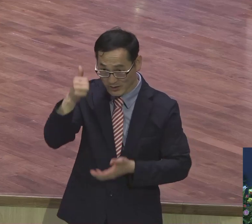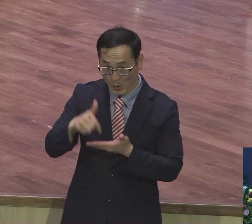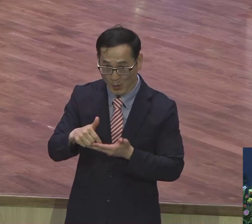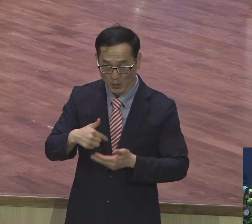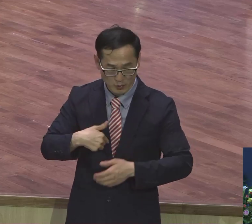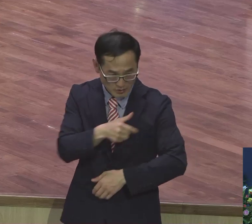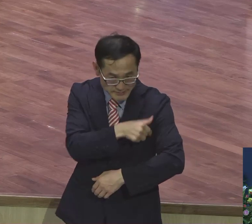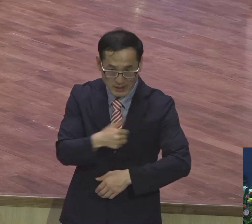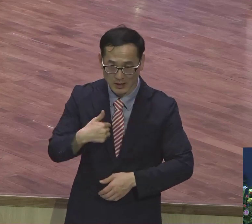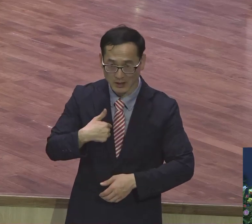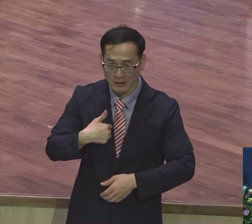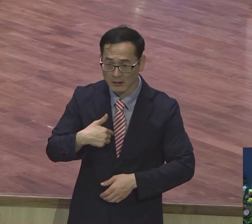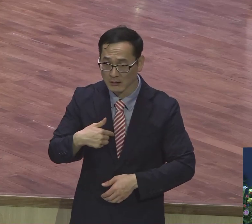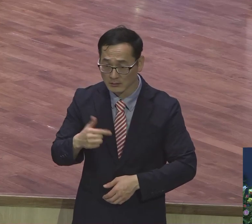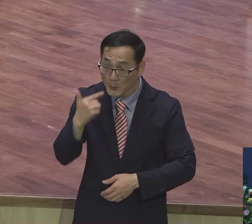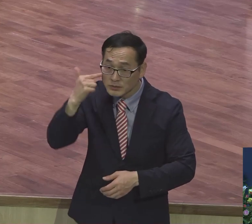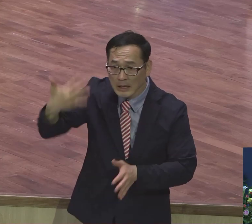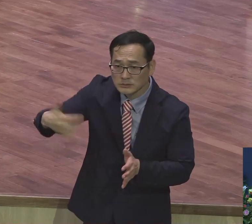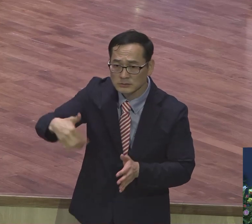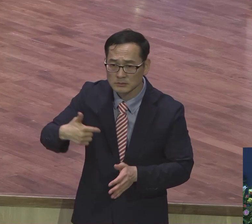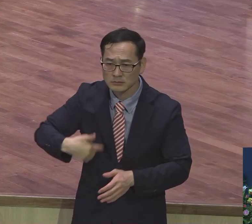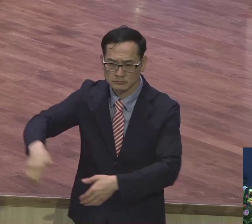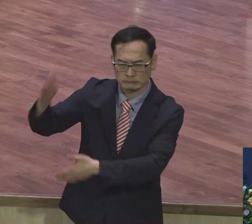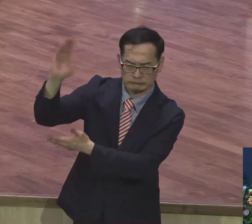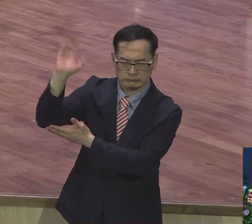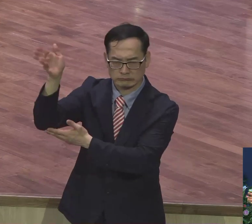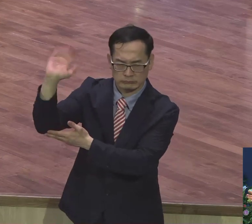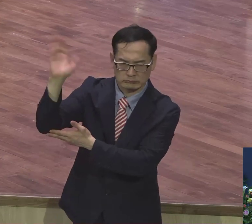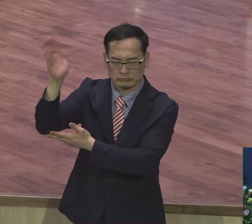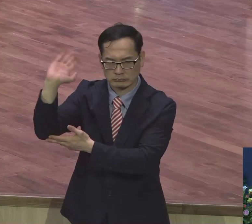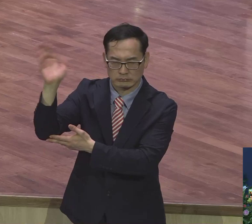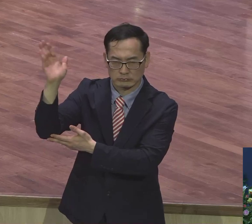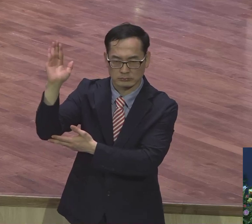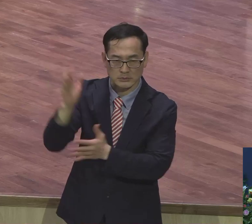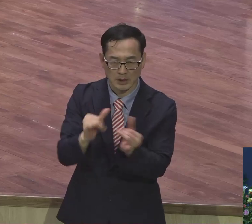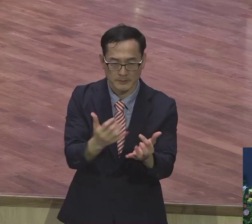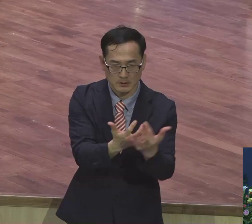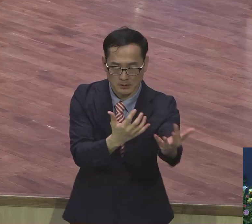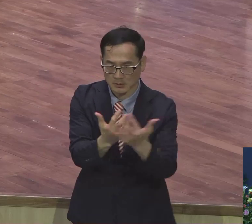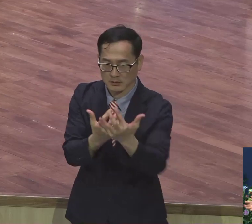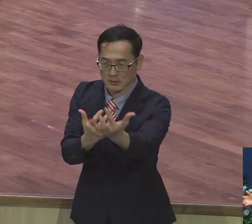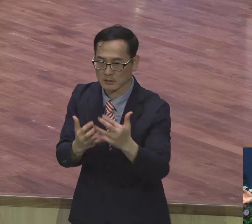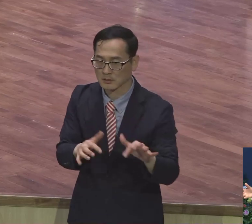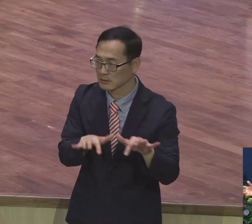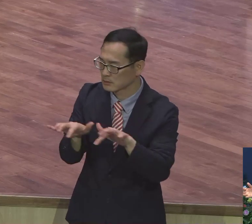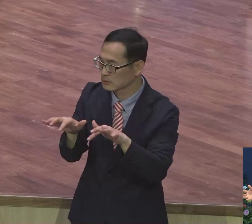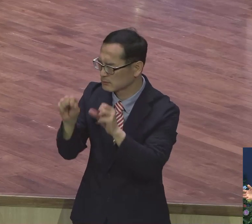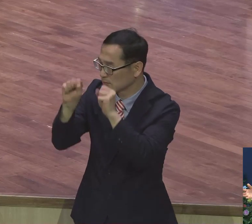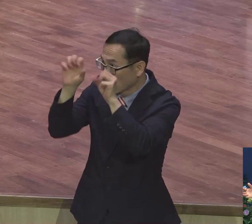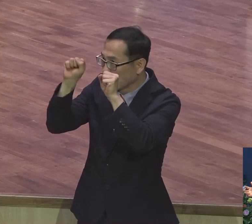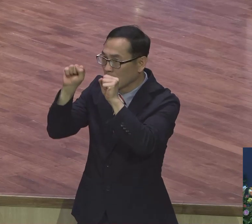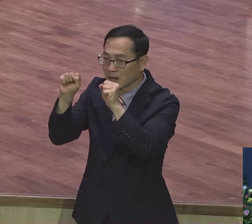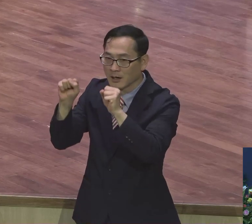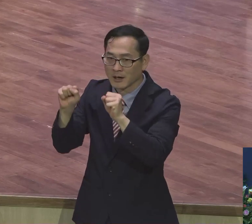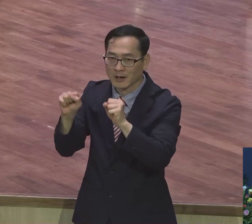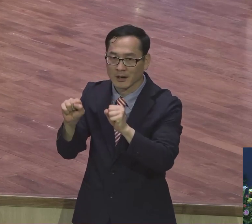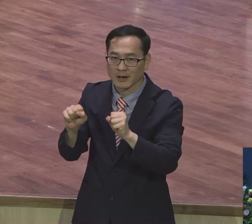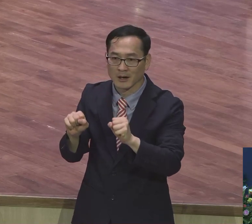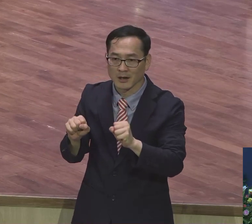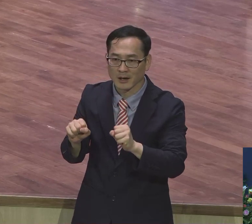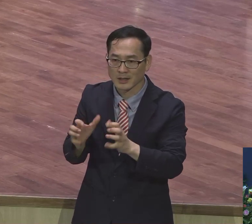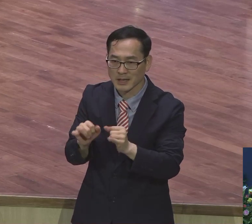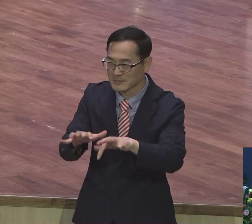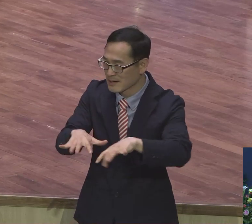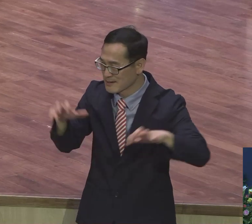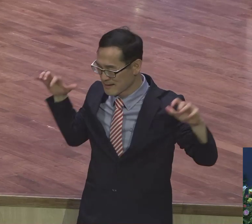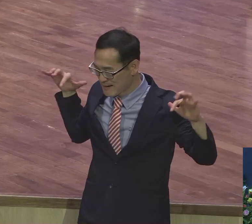졸졸졸졸 나오니까요. 사람들이 엘리트들이 그 기부인들이 모여가지고 최고 큰 아파트에 부산에서 모여가지고 내 보고